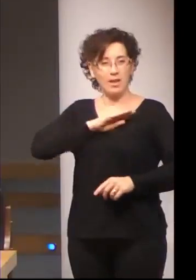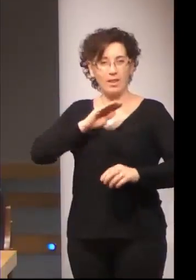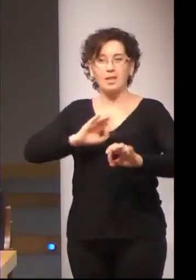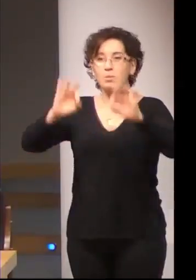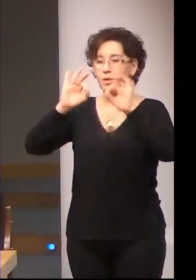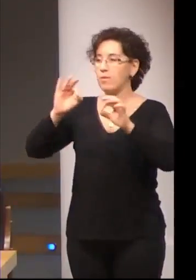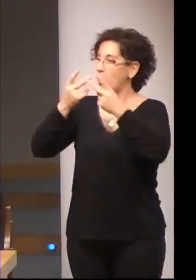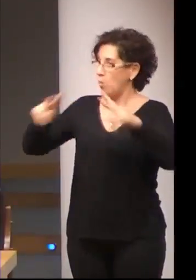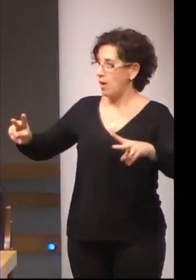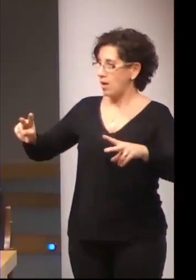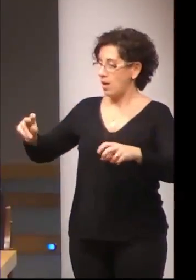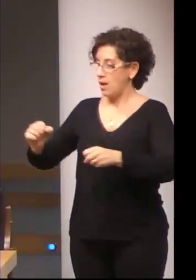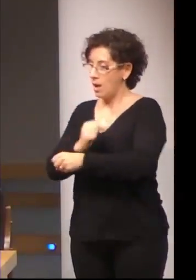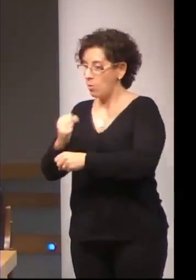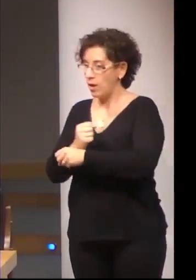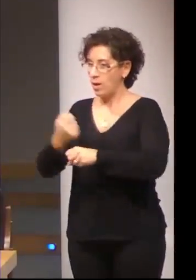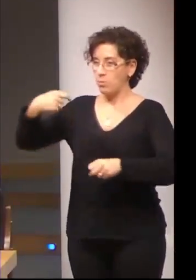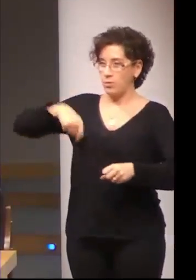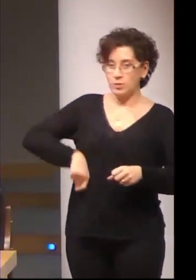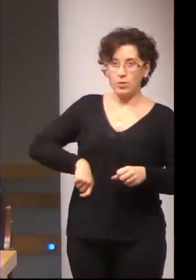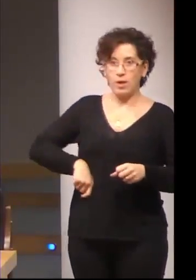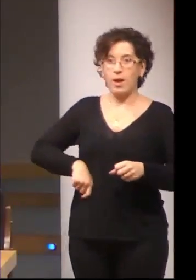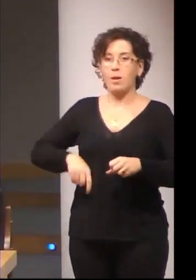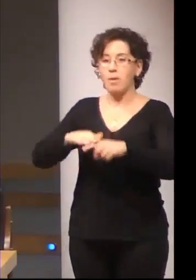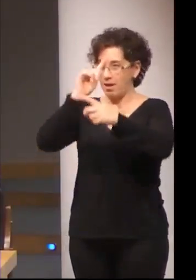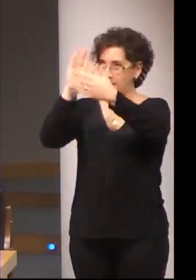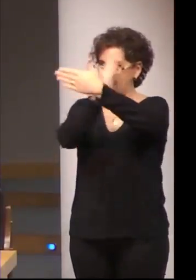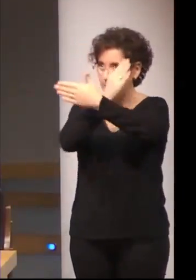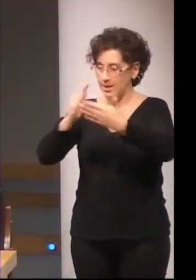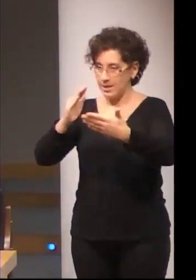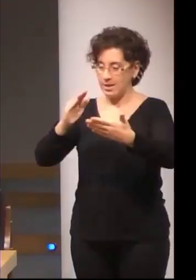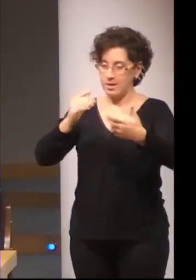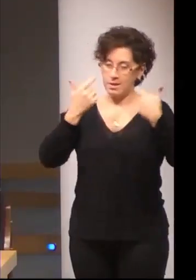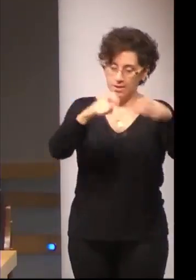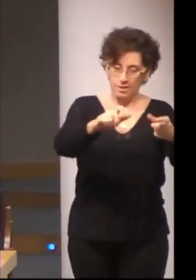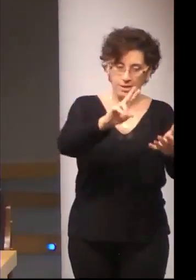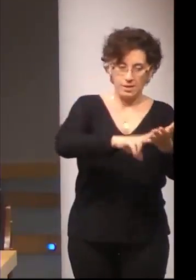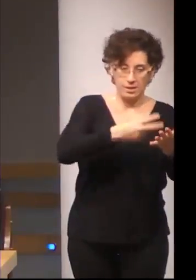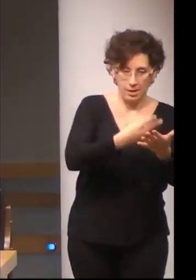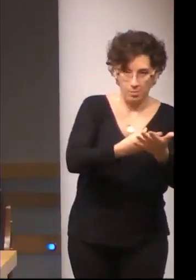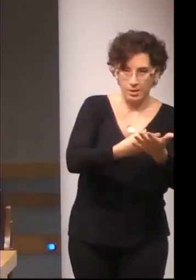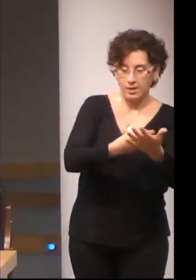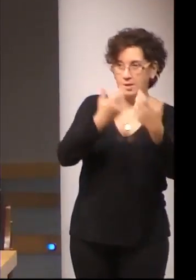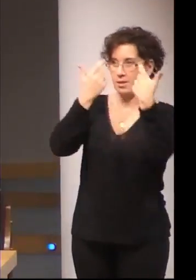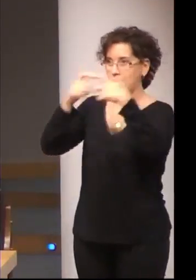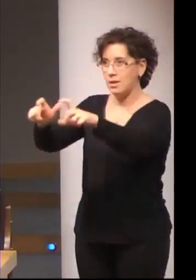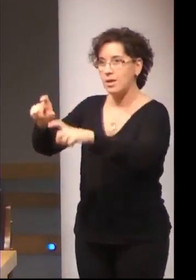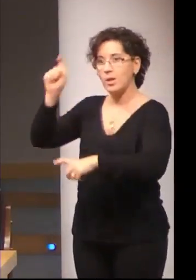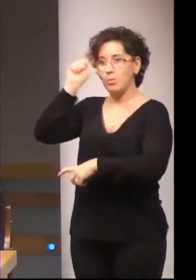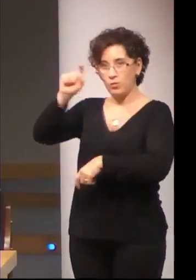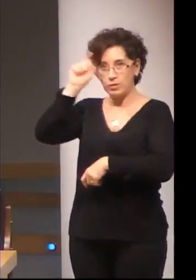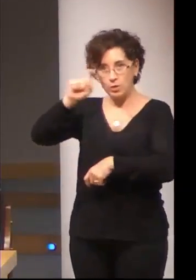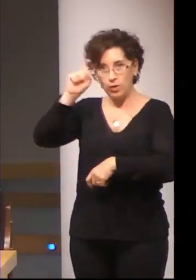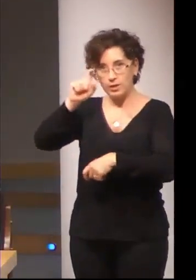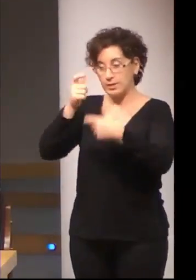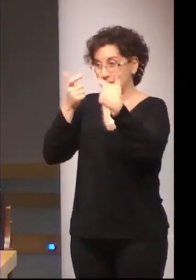diferenciaciones de intérprete de lengua de signos, de profesores de lengua de signos, de asesores de